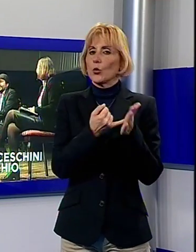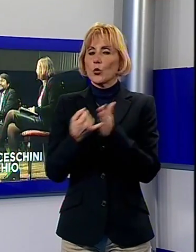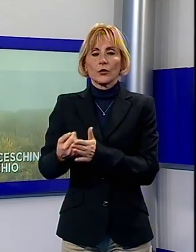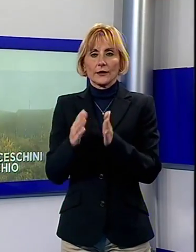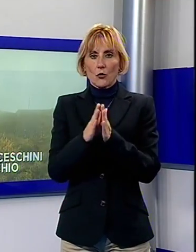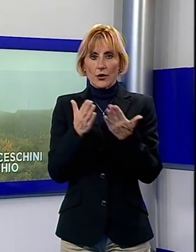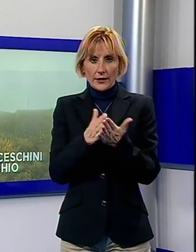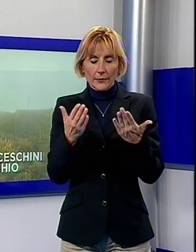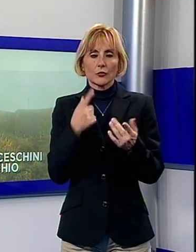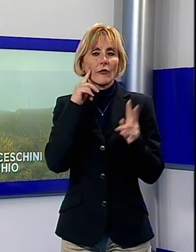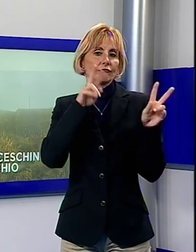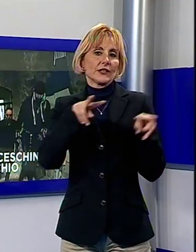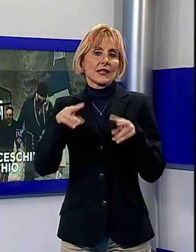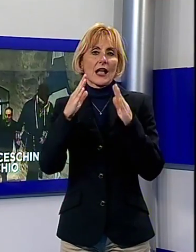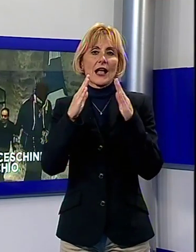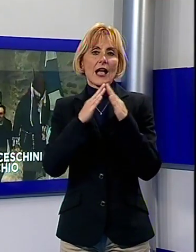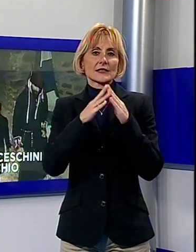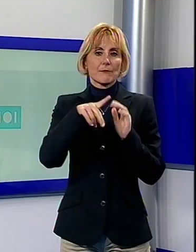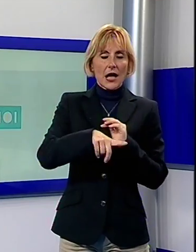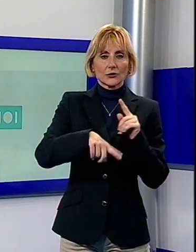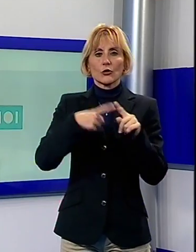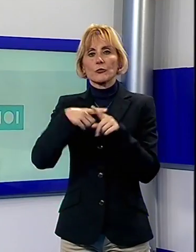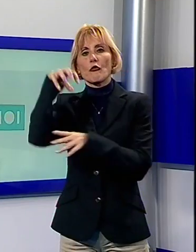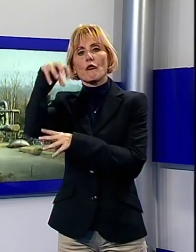Pascoli e la Fortezza delle Verrucole.